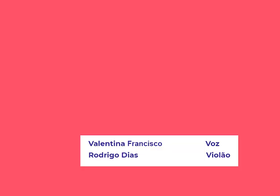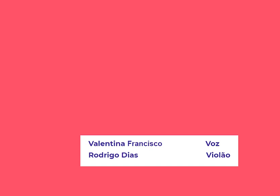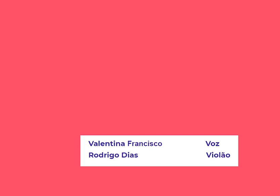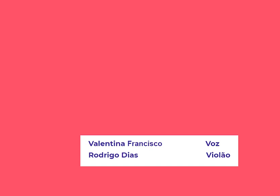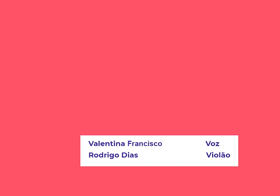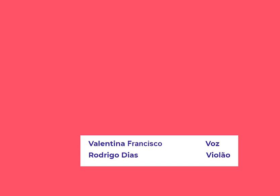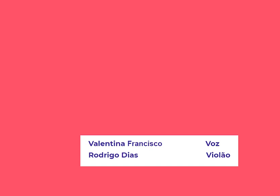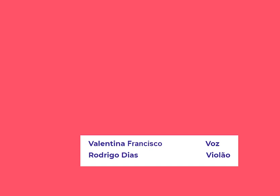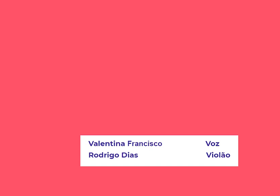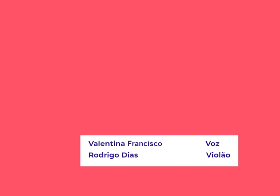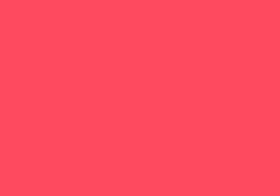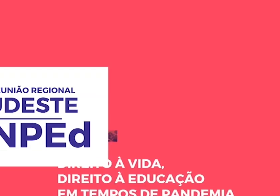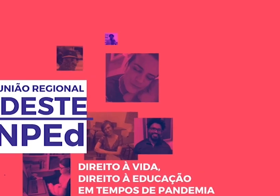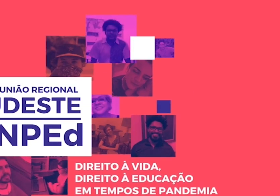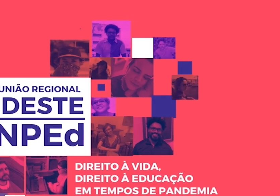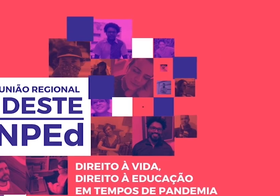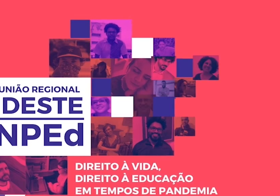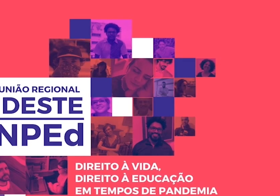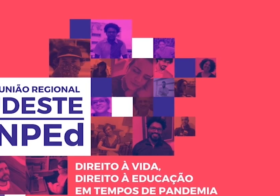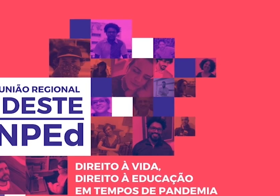Tchau Tchau